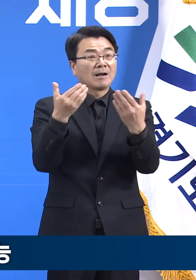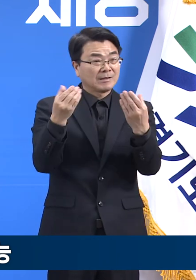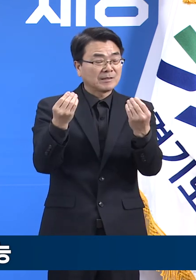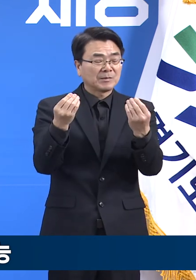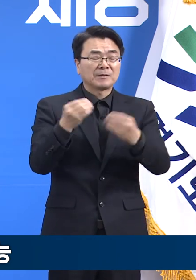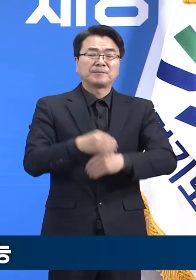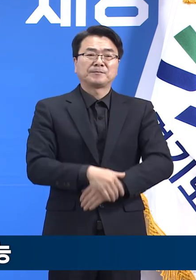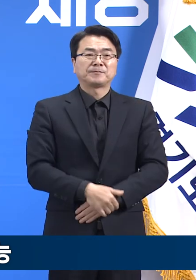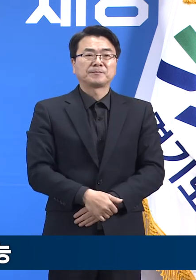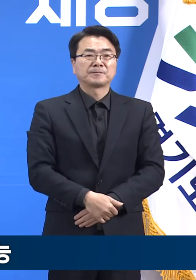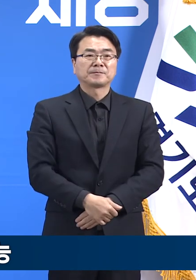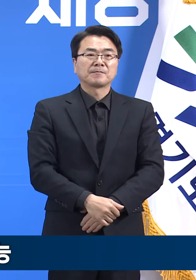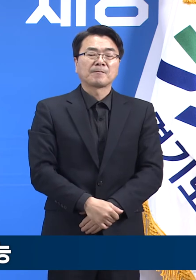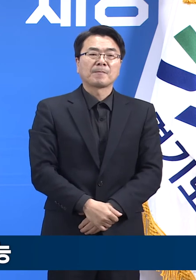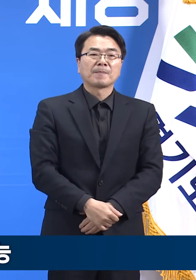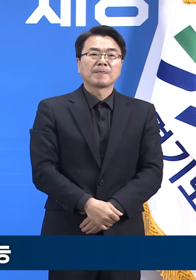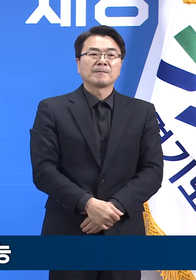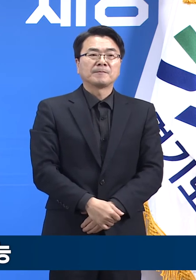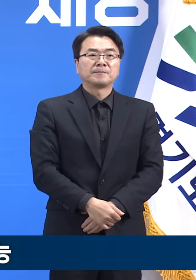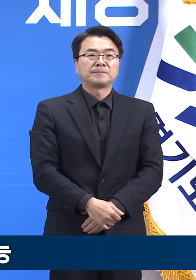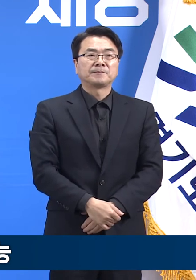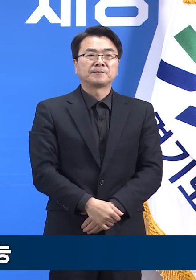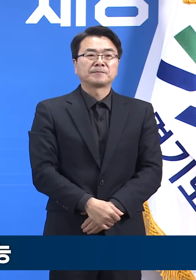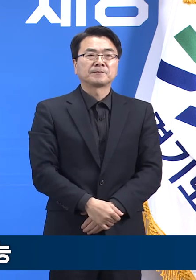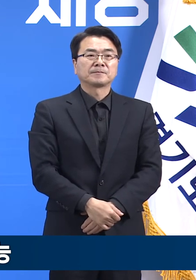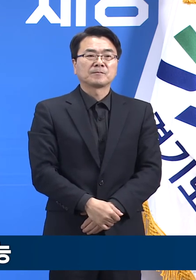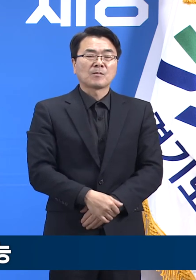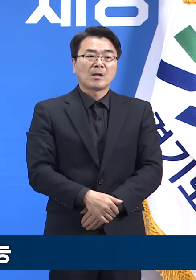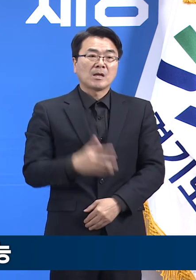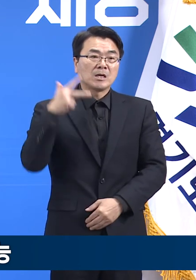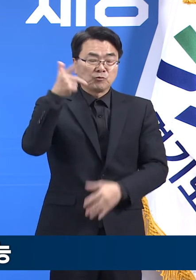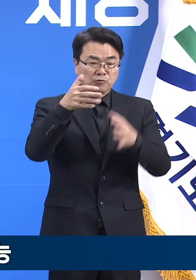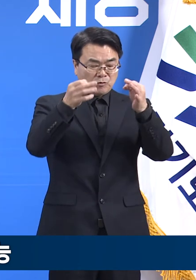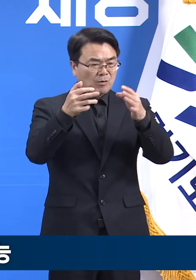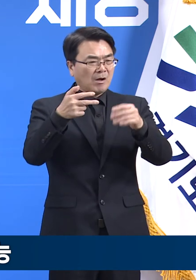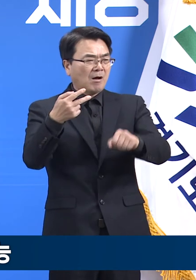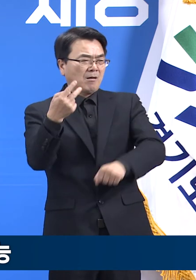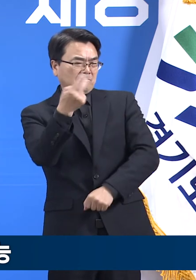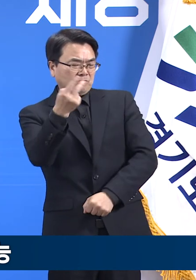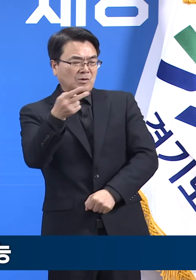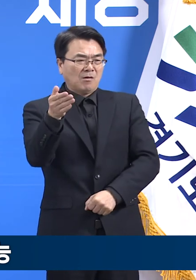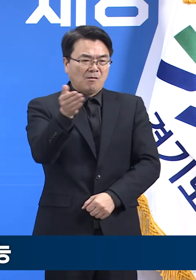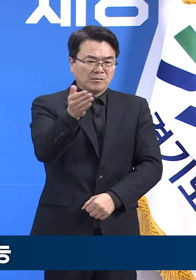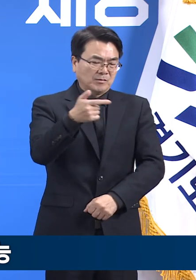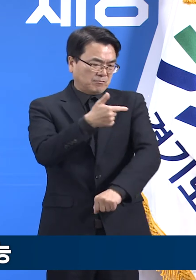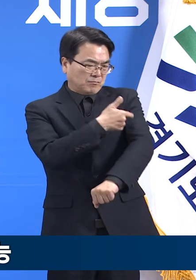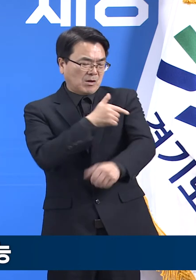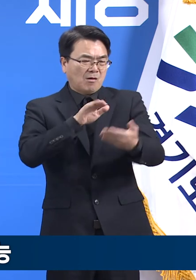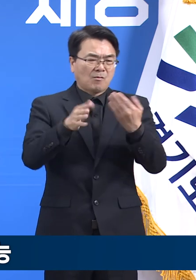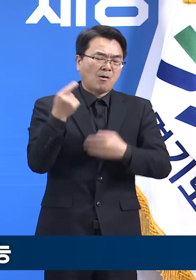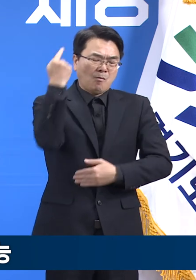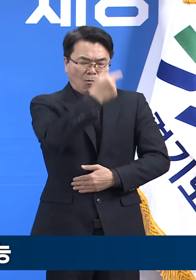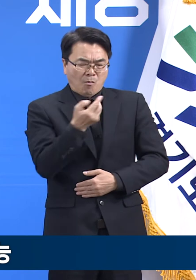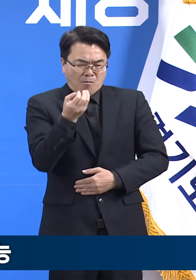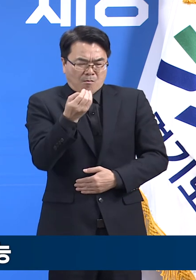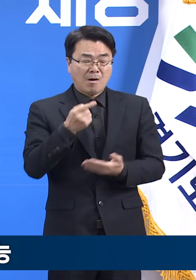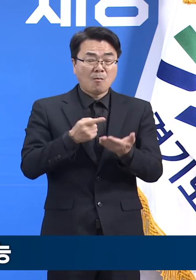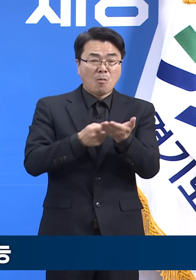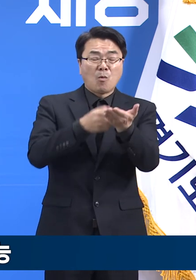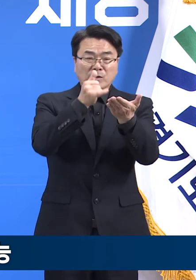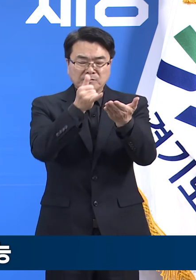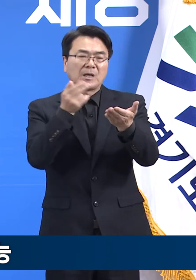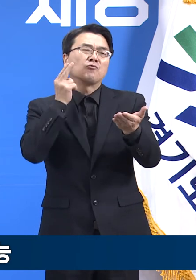한편 지난 한 주간 도내 2,006건의 백신 이상 반응 신고가 있었습니다. 대부분은 경증 사례이며, 중증 사례는